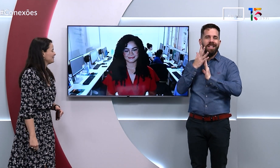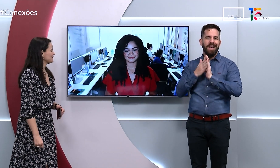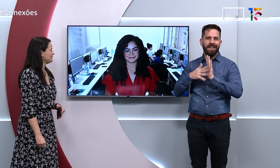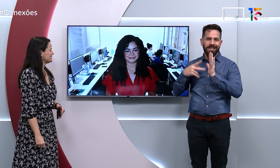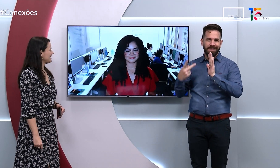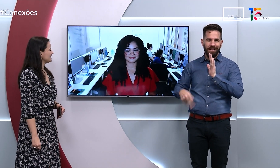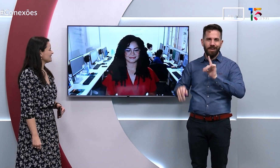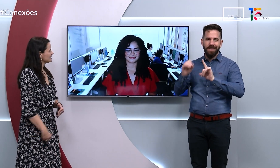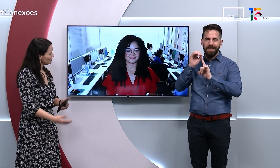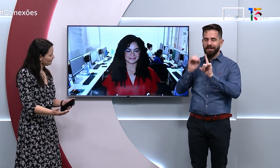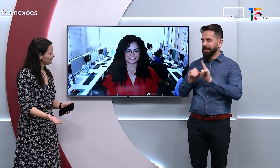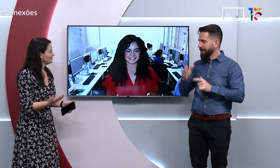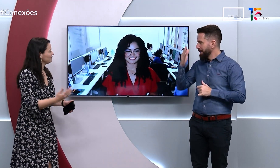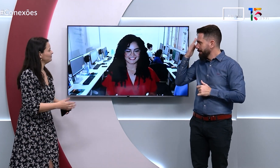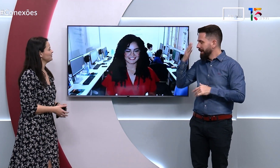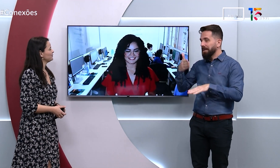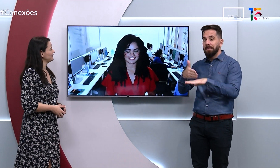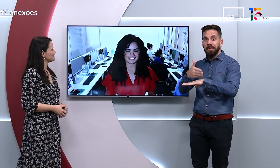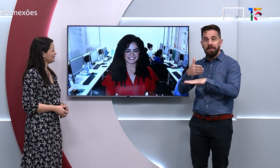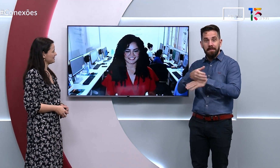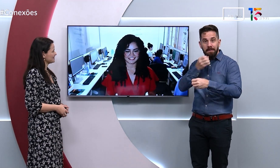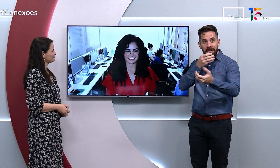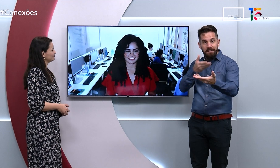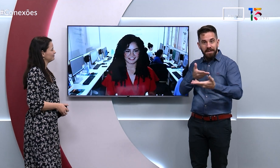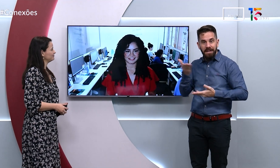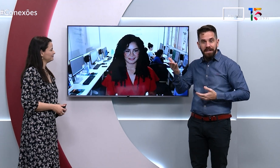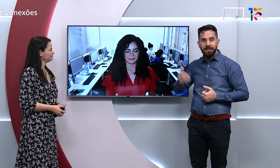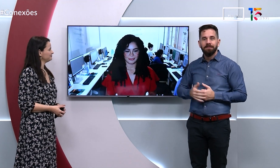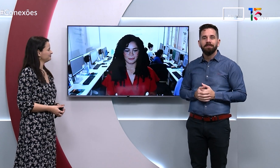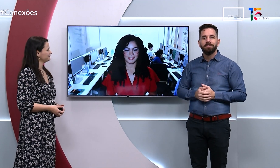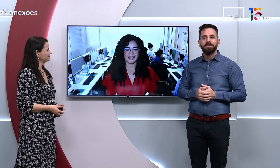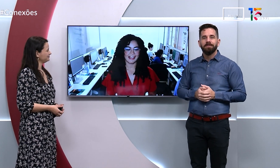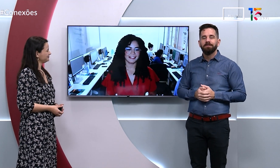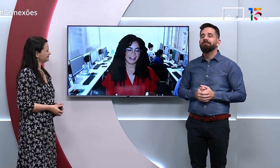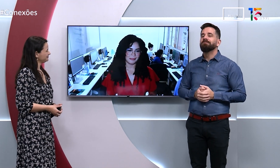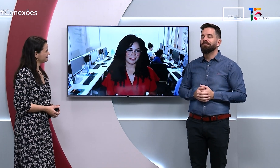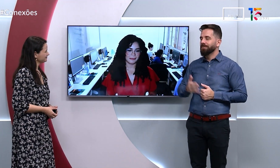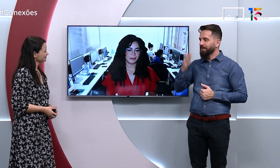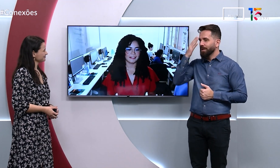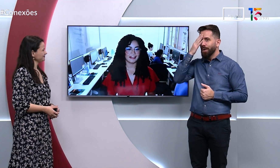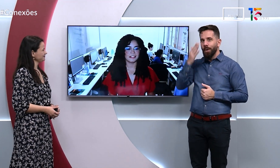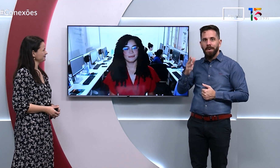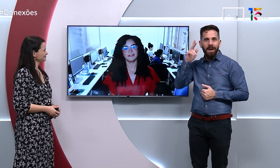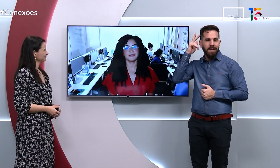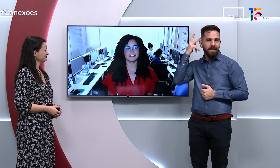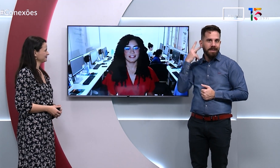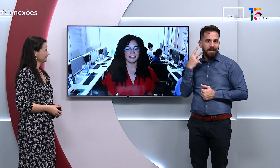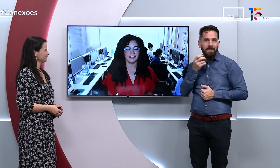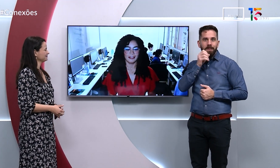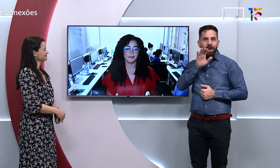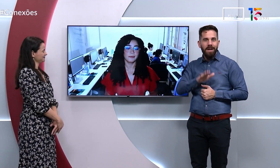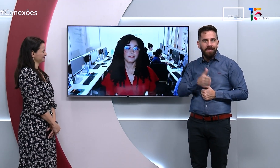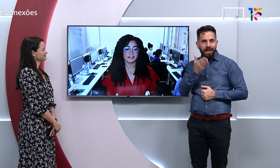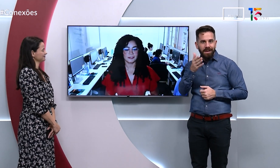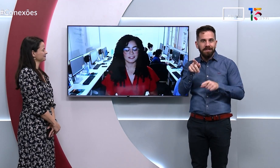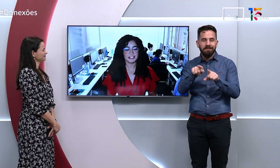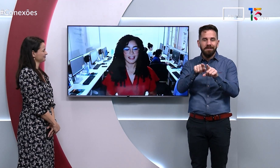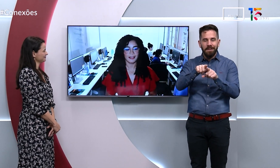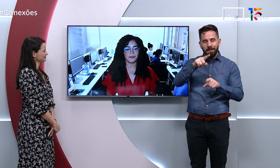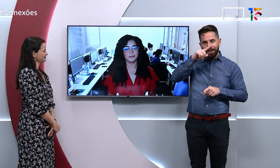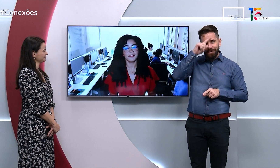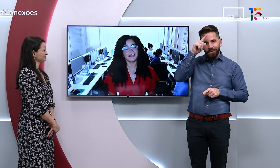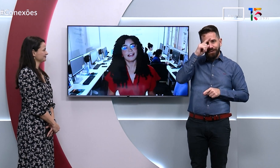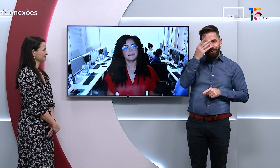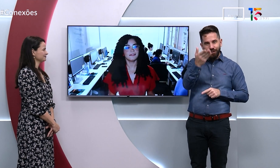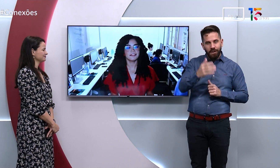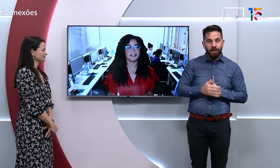muito obrigada pela sua presença. Seja bem-vinda novamente ao Conexões. Obrigada, Camila. Boa tarde para você e para o professor Diego.